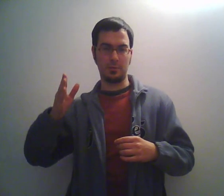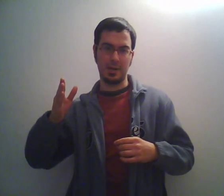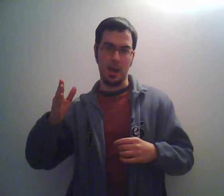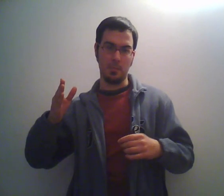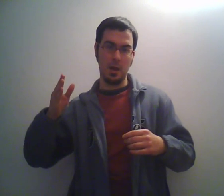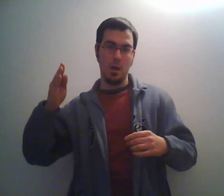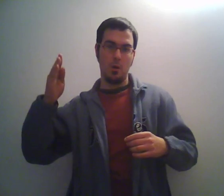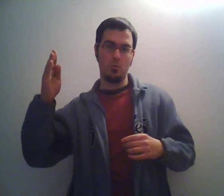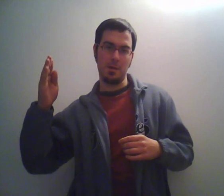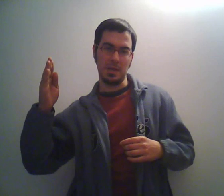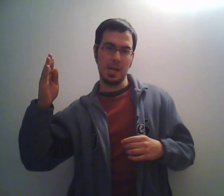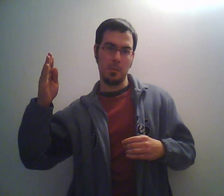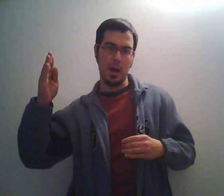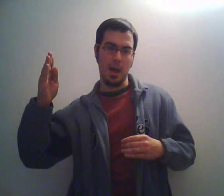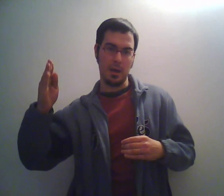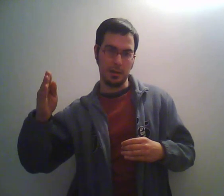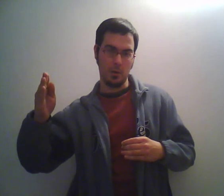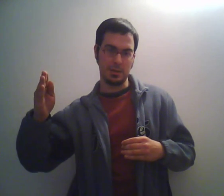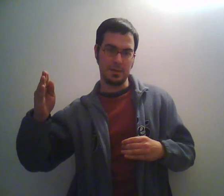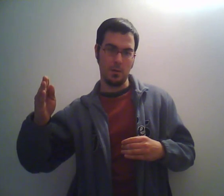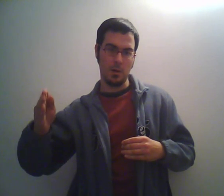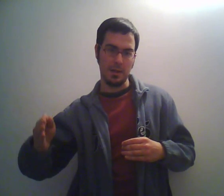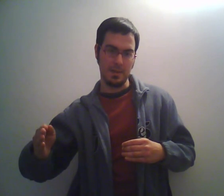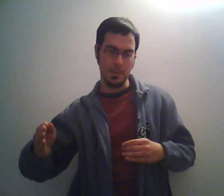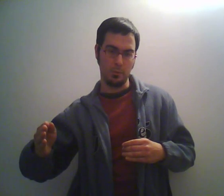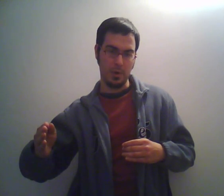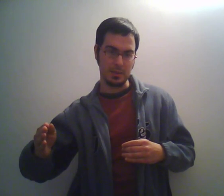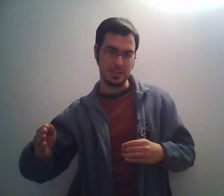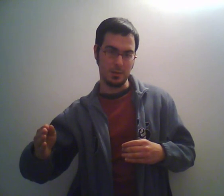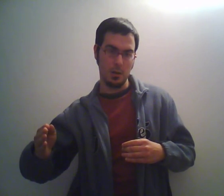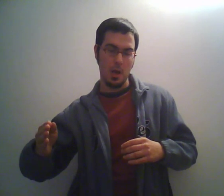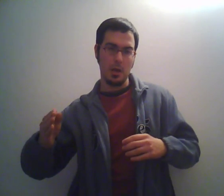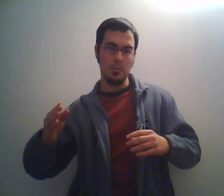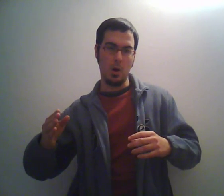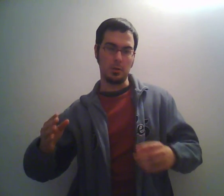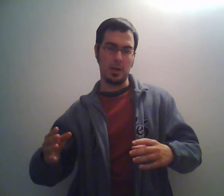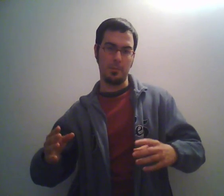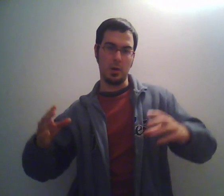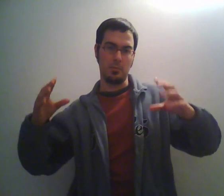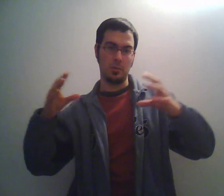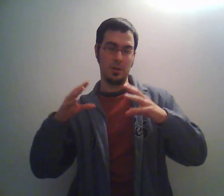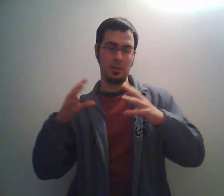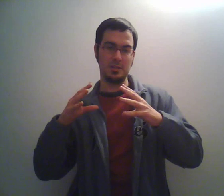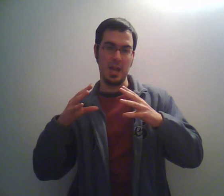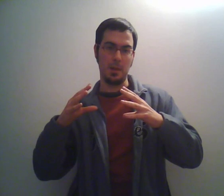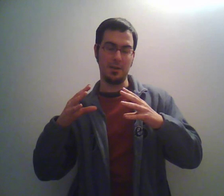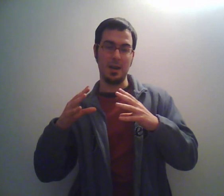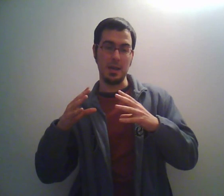fotogramma una minima articolazione del pupazzo in modo che poi montando insieme le varie